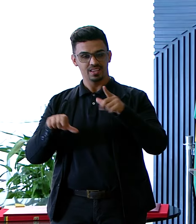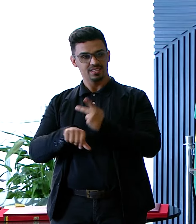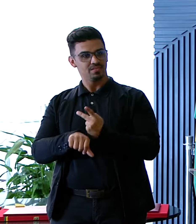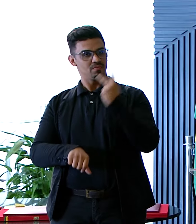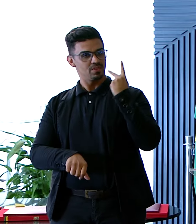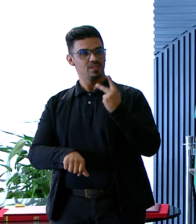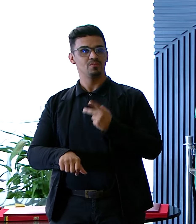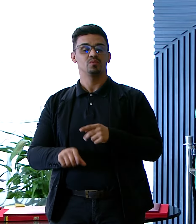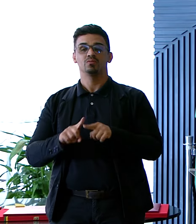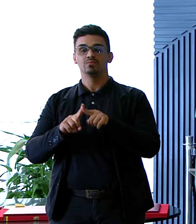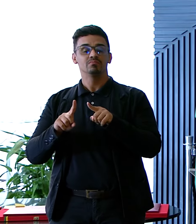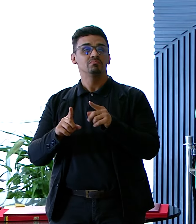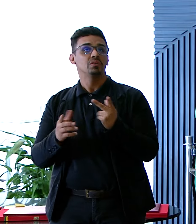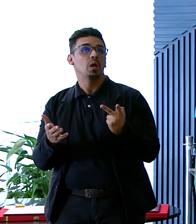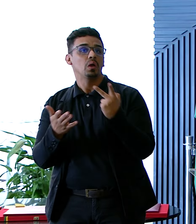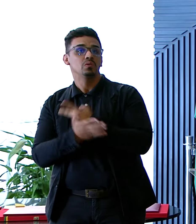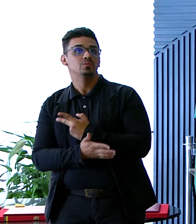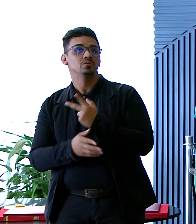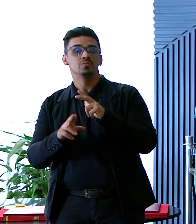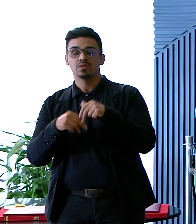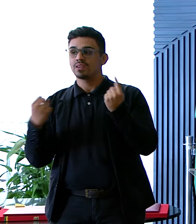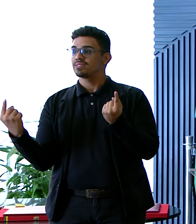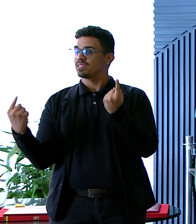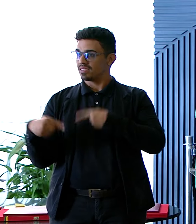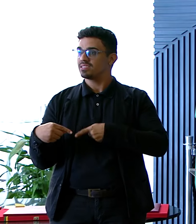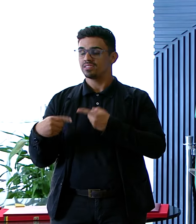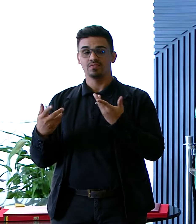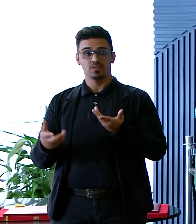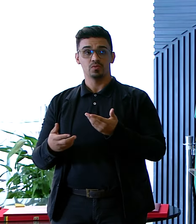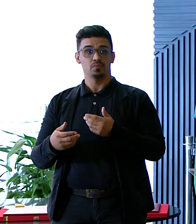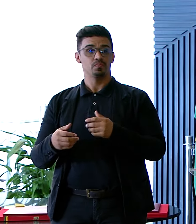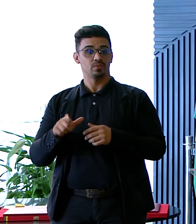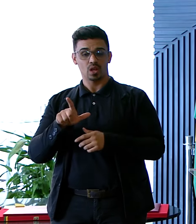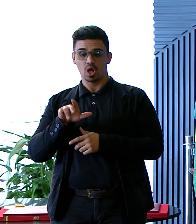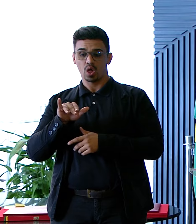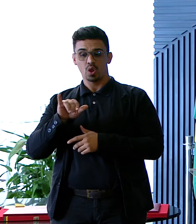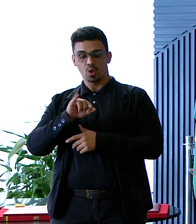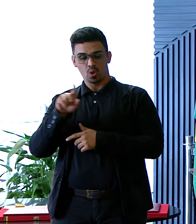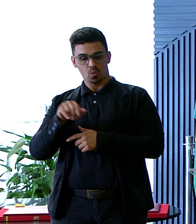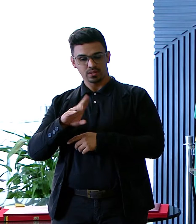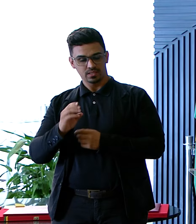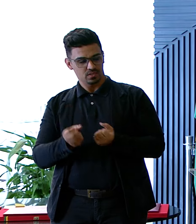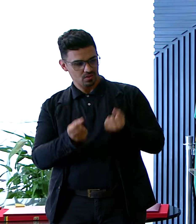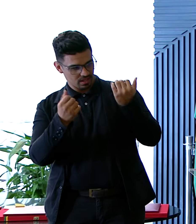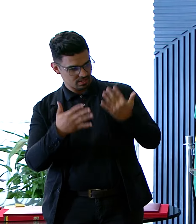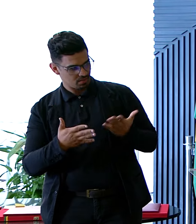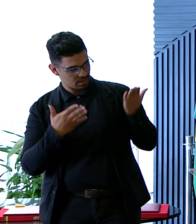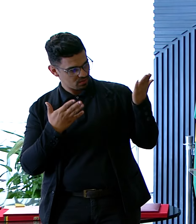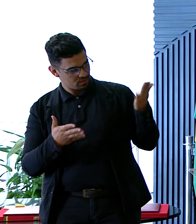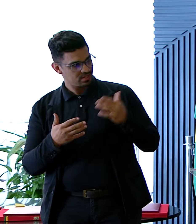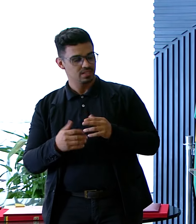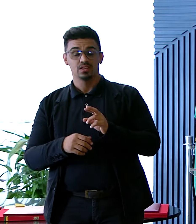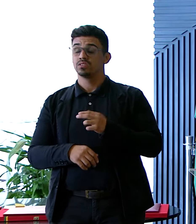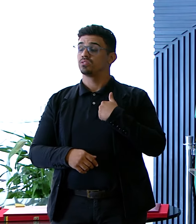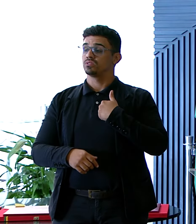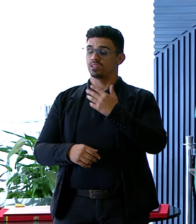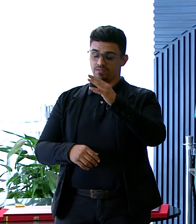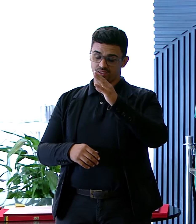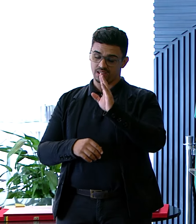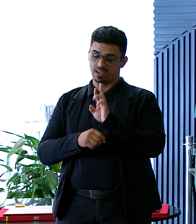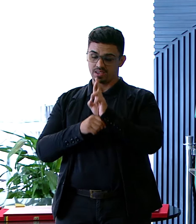Mas foi pelo desafio Primeiro Luizinho Eu quero falar de você Que estava à frente Da Secretaria